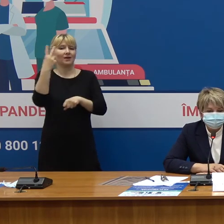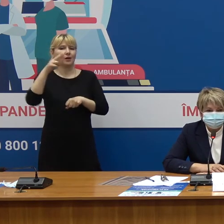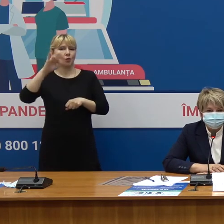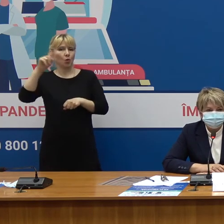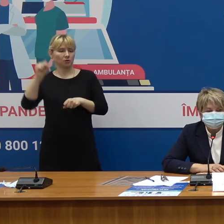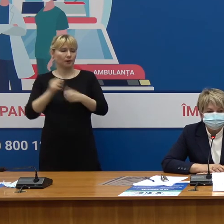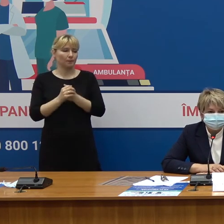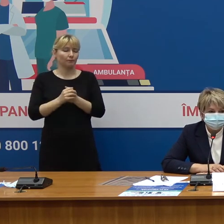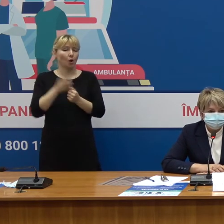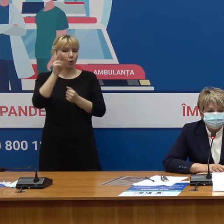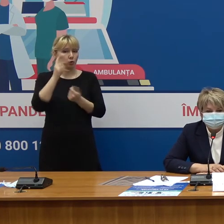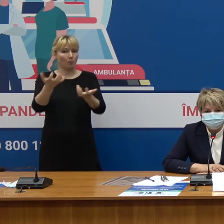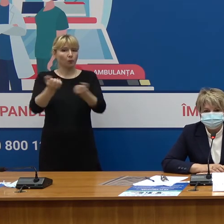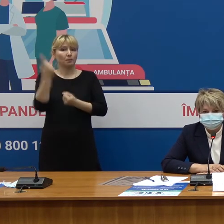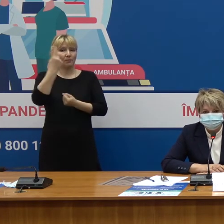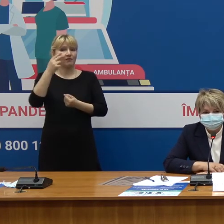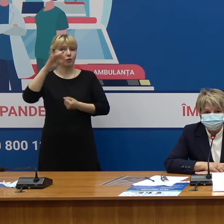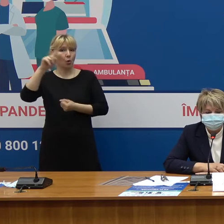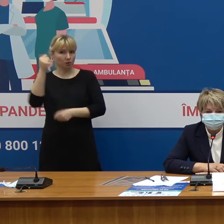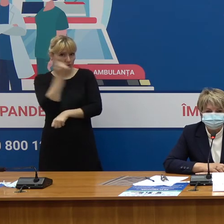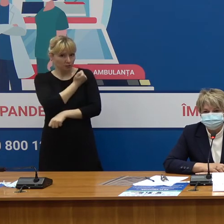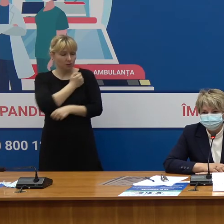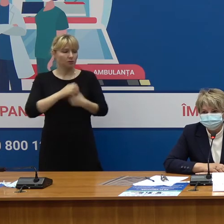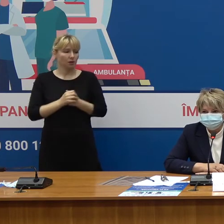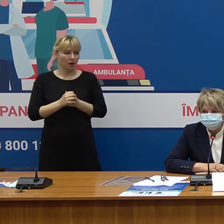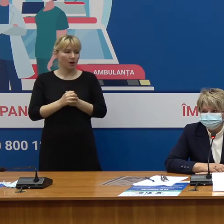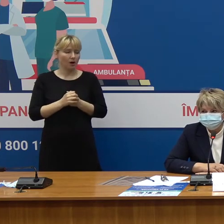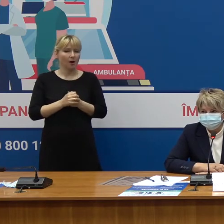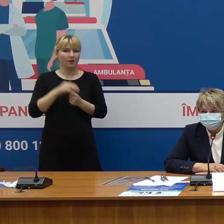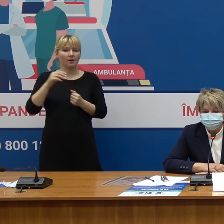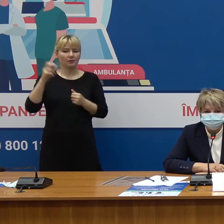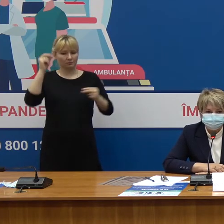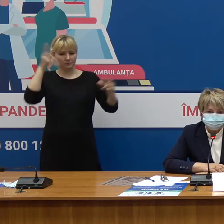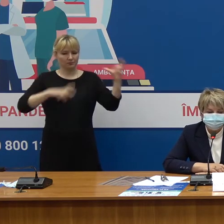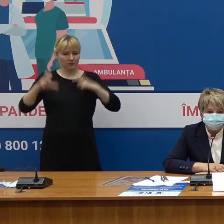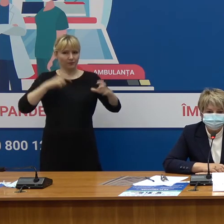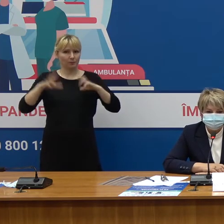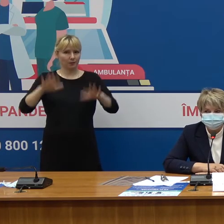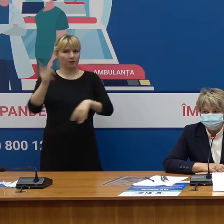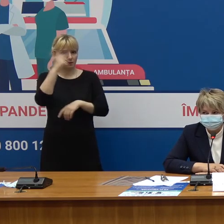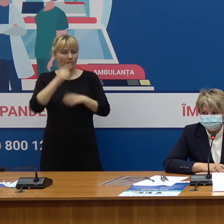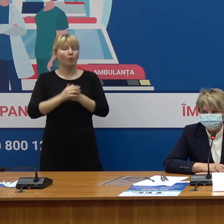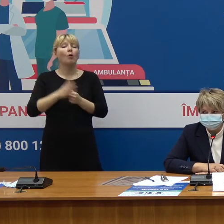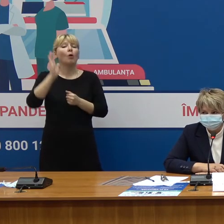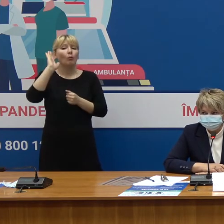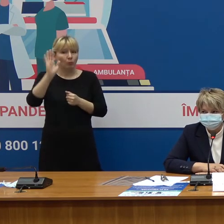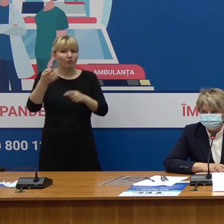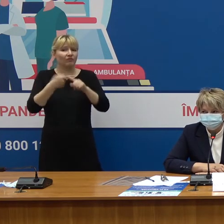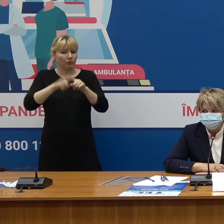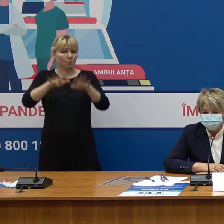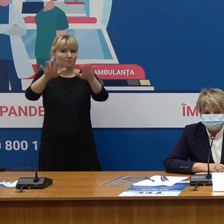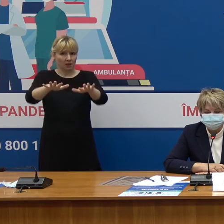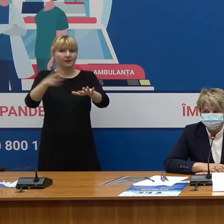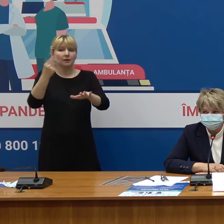persoane care au primit prima doză în cadrul maratonilor Osimifei Nicolae Testimitianu vor primi a doua doză la fel în acest